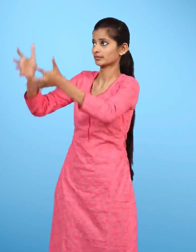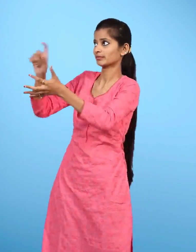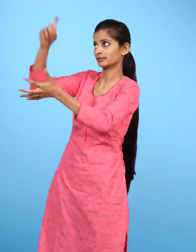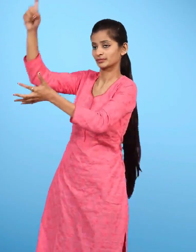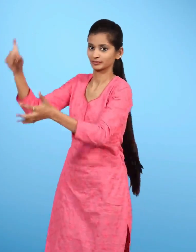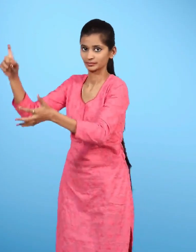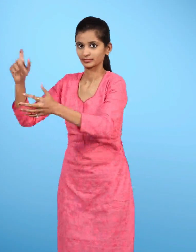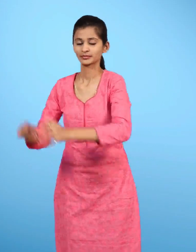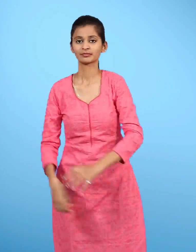दो